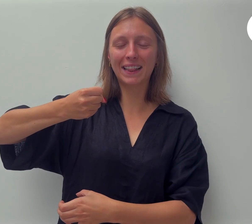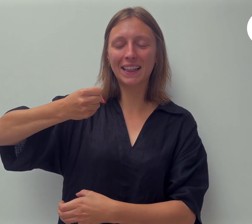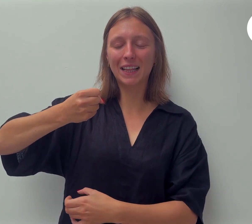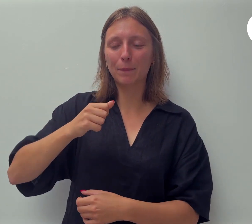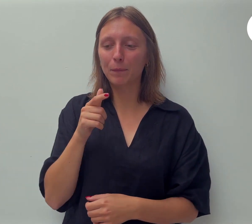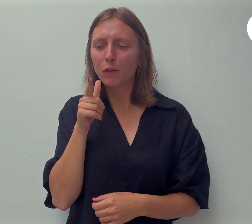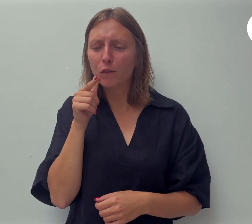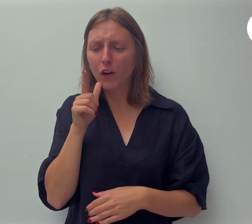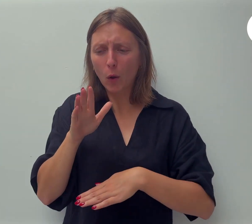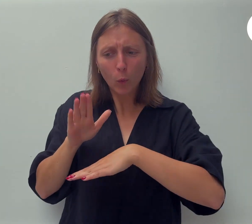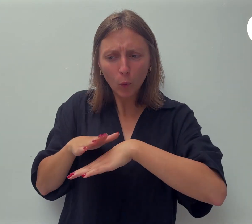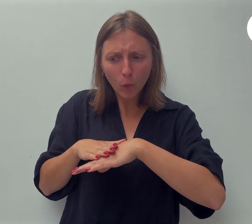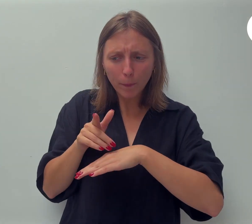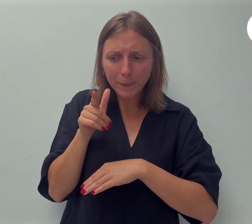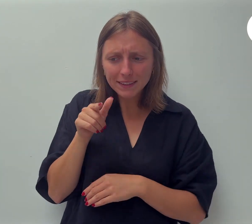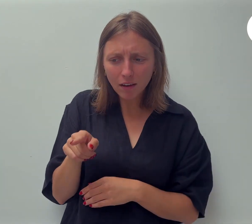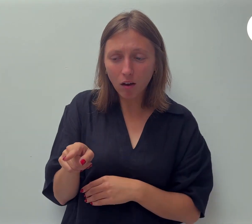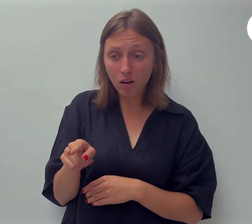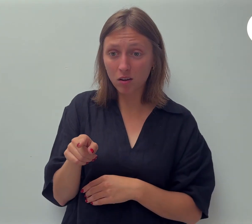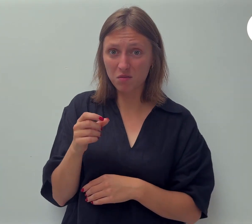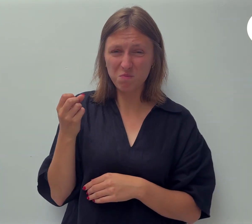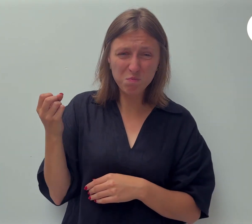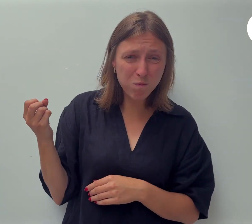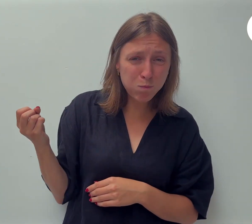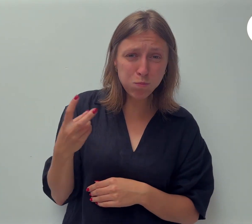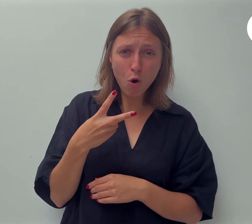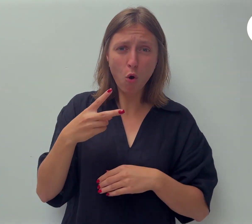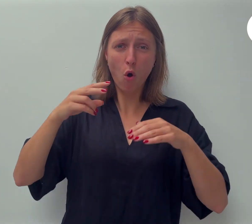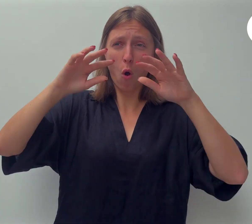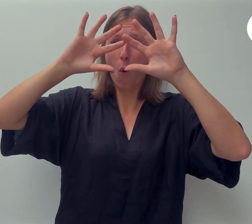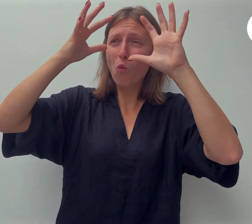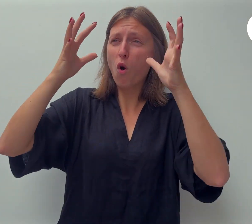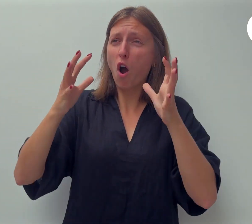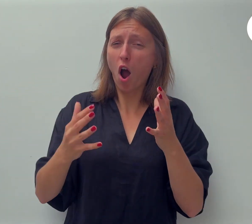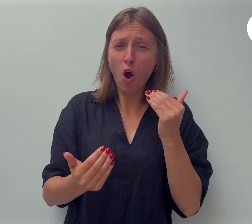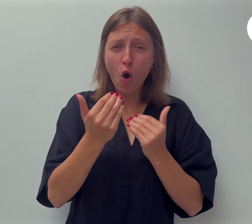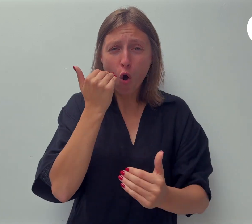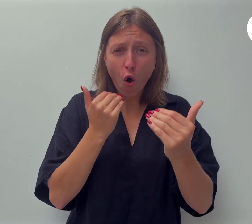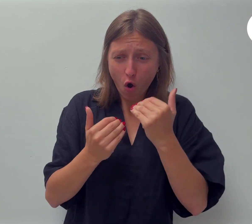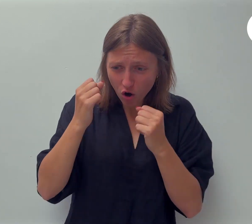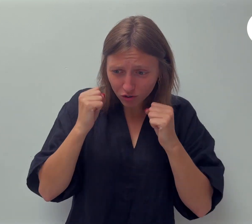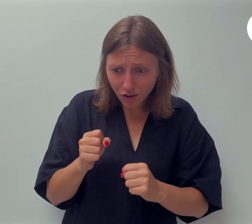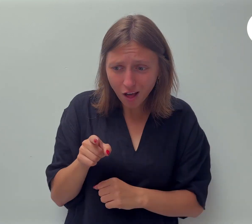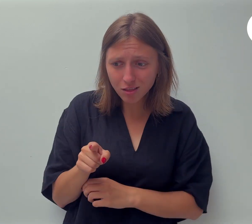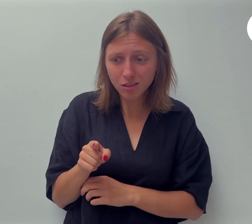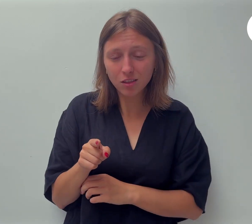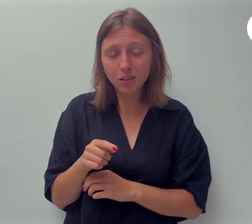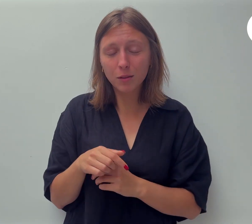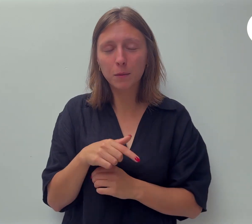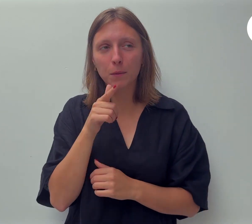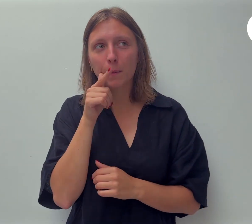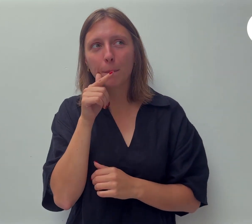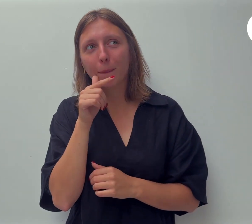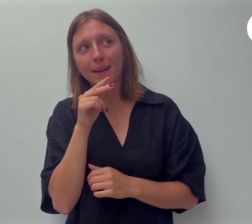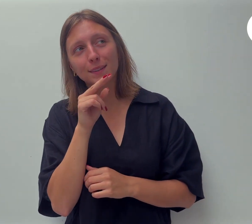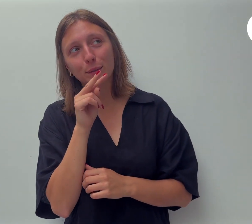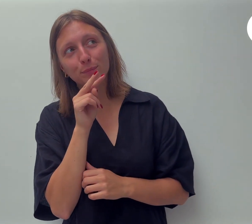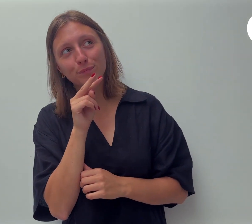meisje Kun je zo'n enorme suikerspin opeten? Het meisje keek de vrouw aan knikte